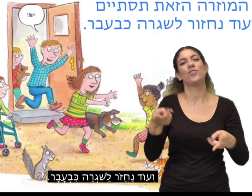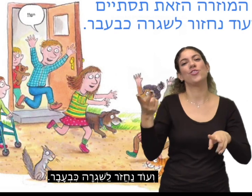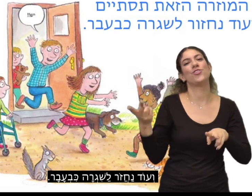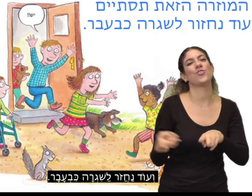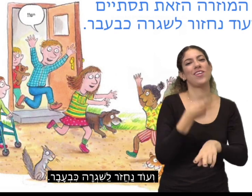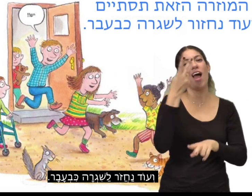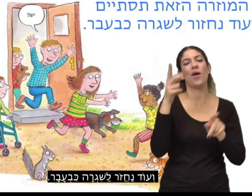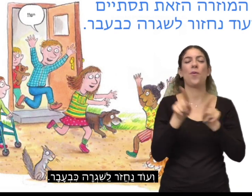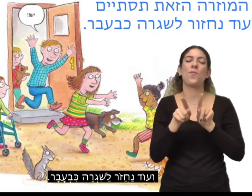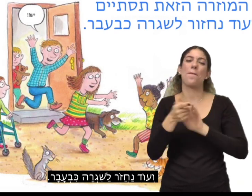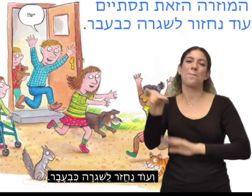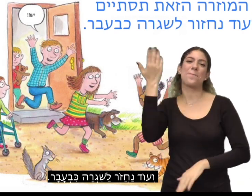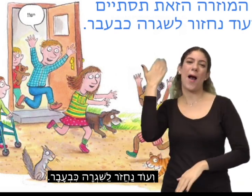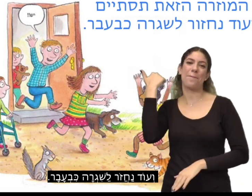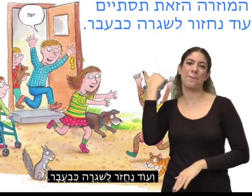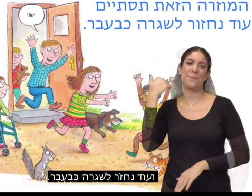נחזור לשגרה, כמו בעבר.